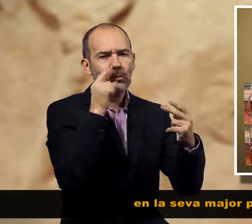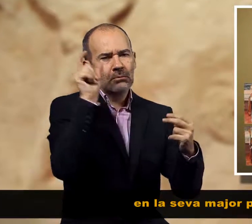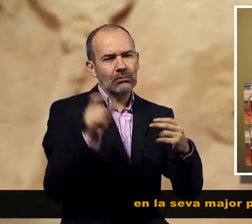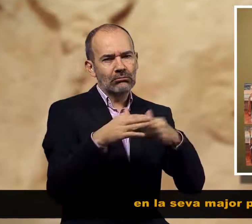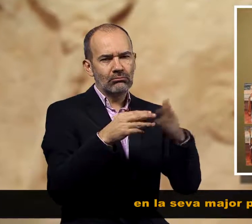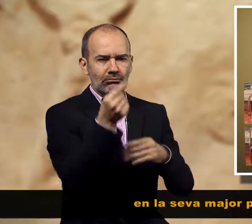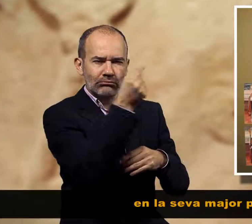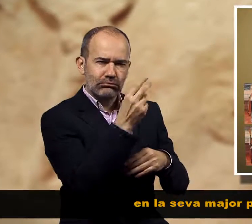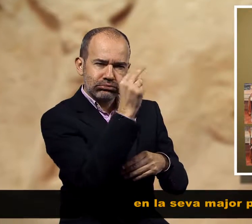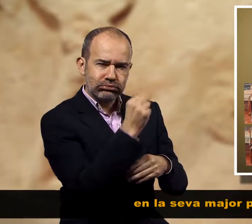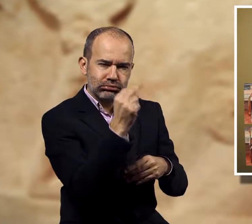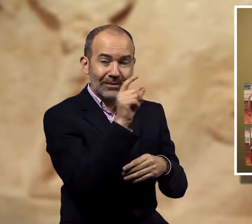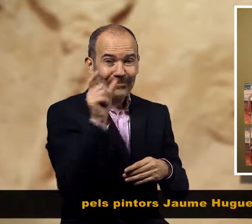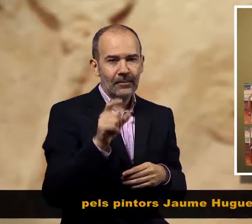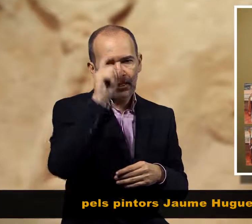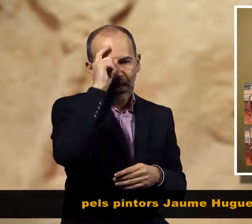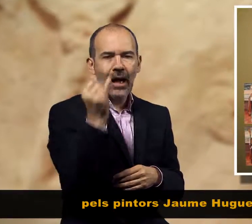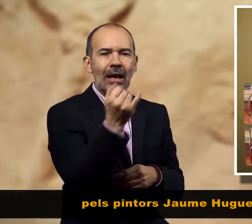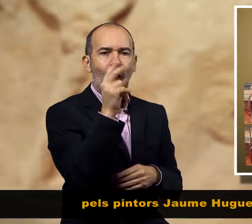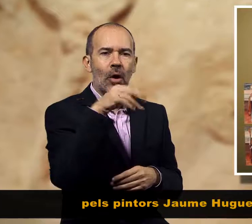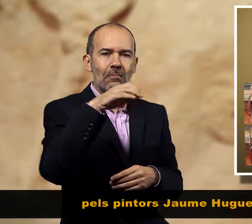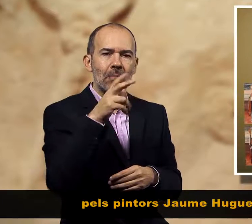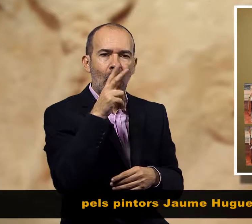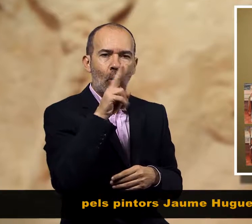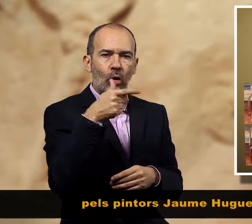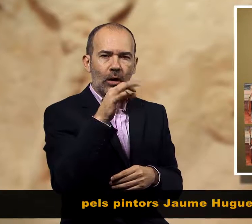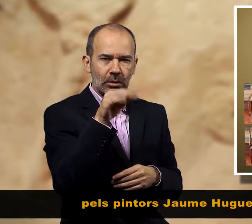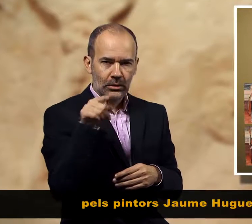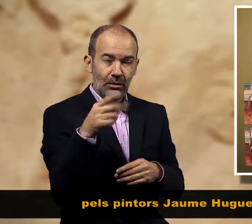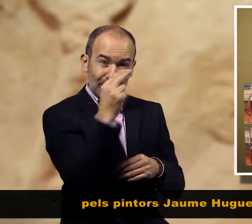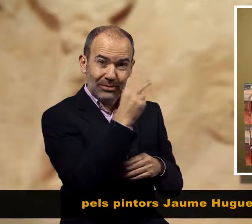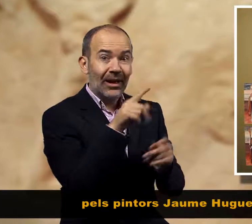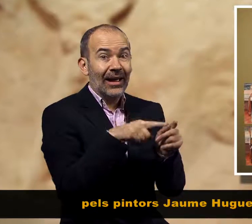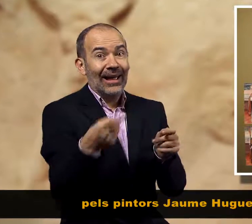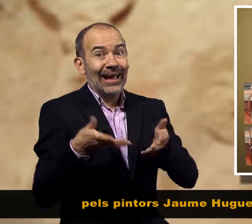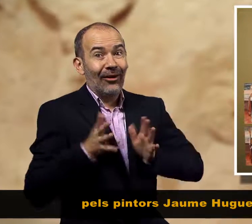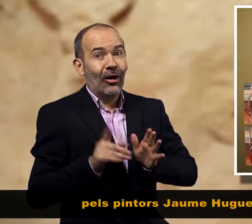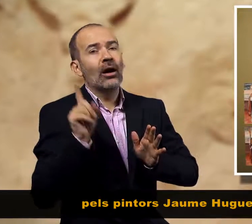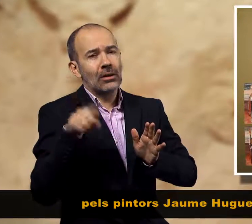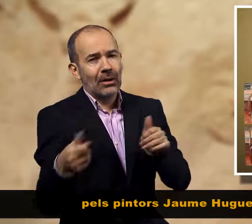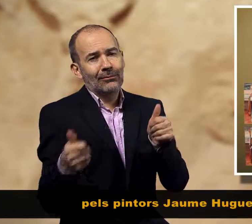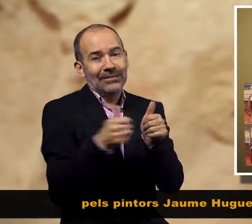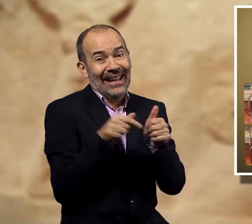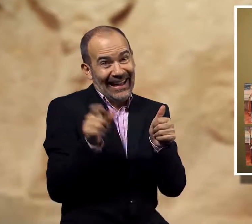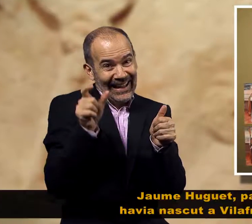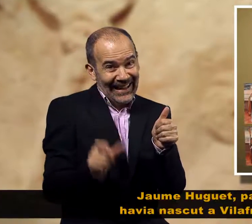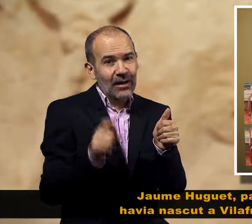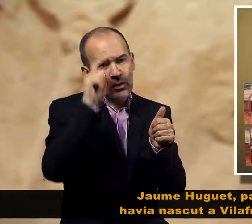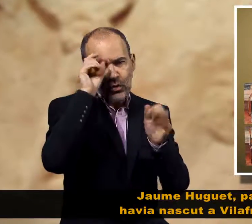en la seva major part, pels pintors Jaume Oguet, pare i fill. Jaume Oguet,